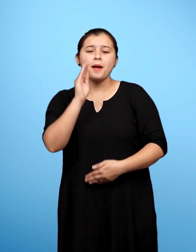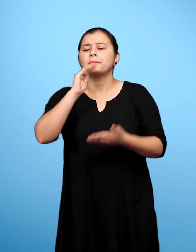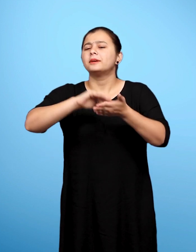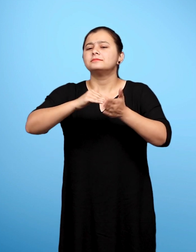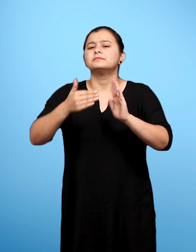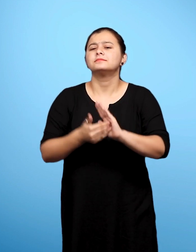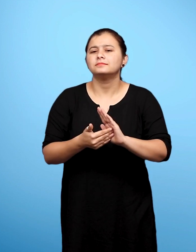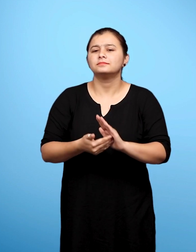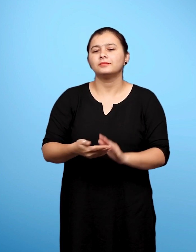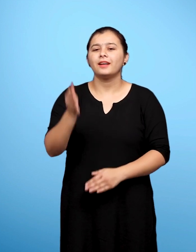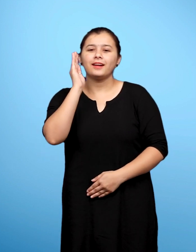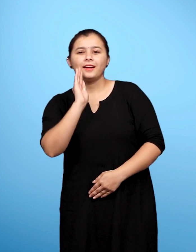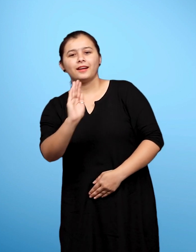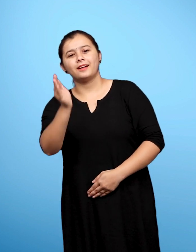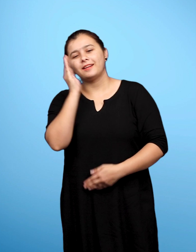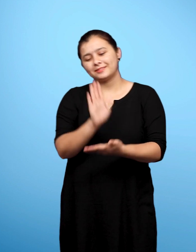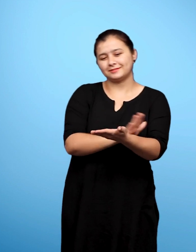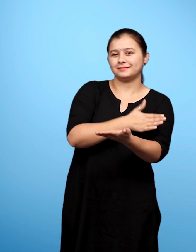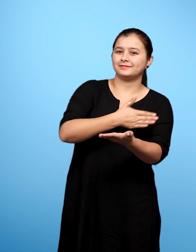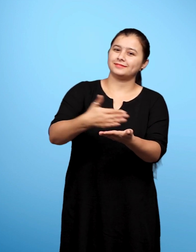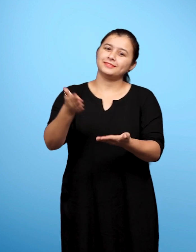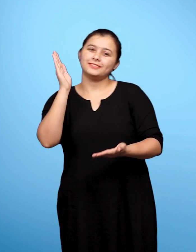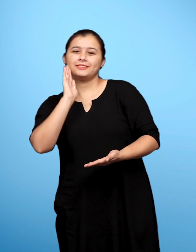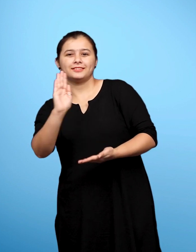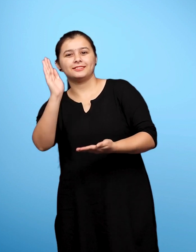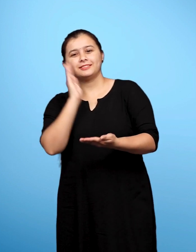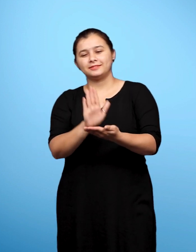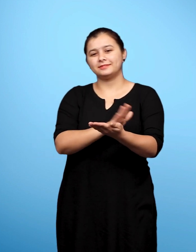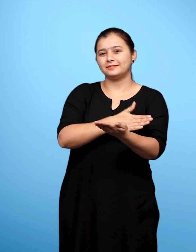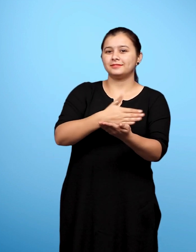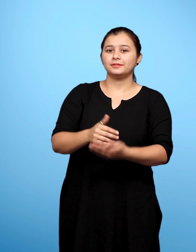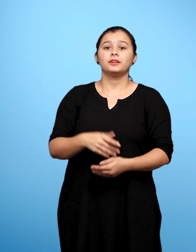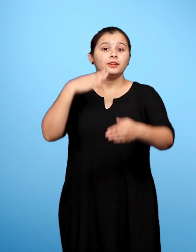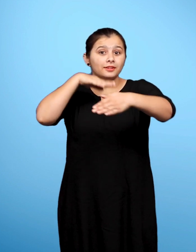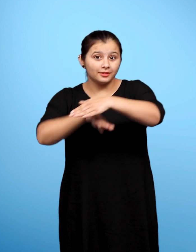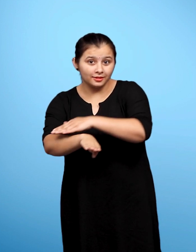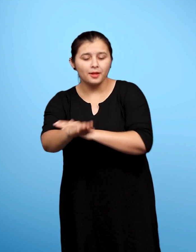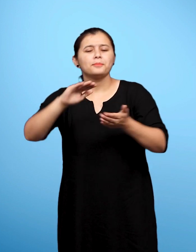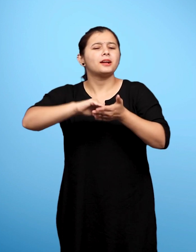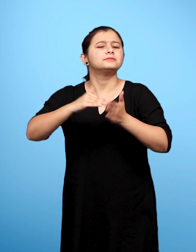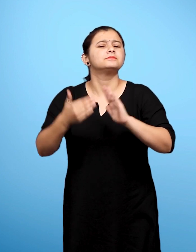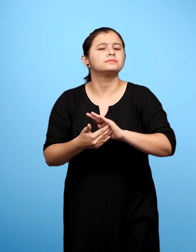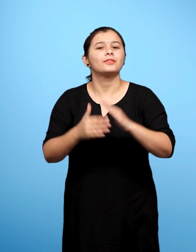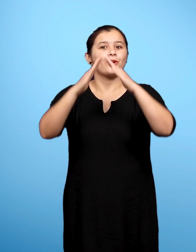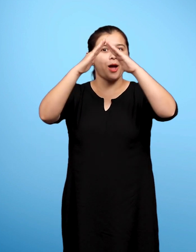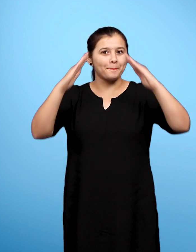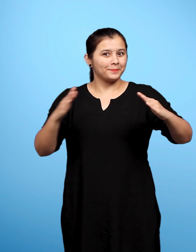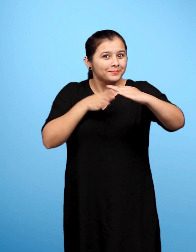ताल सुर के साथ गाया जाने वाला गाना घुसना, भीतर जाना